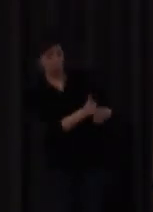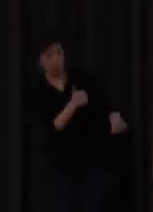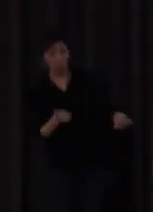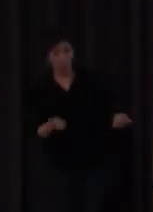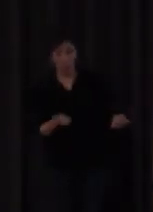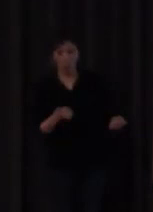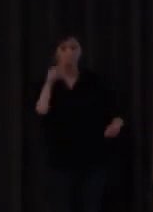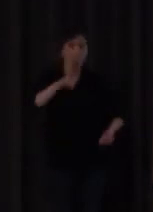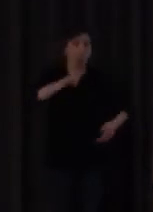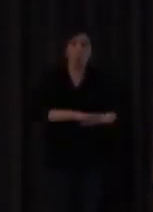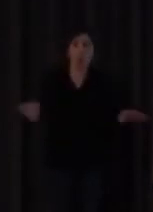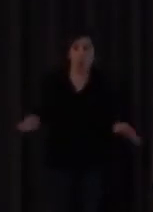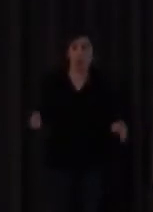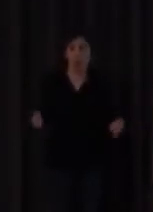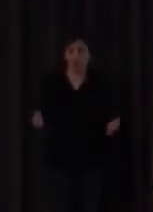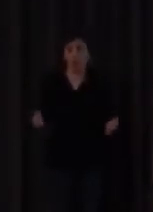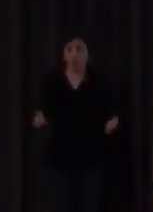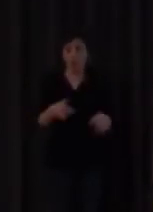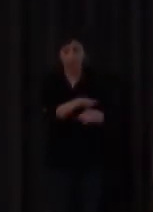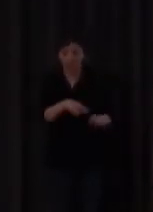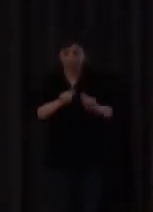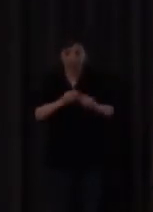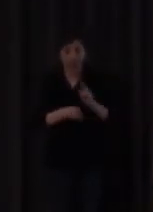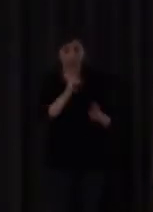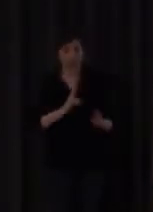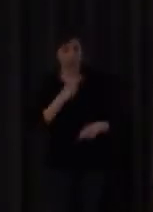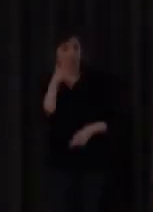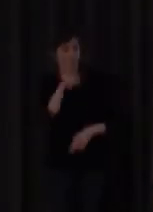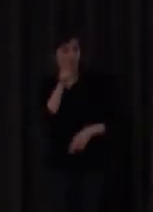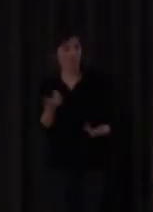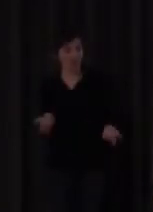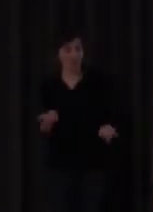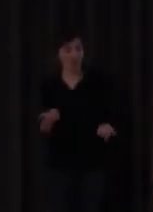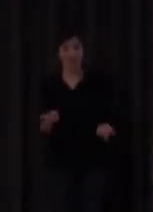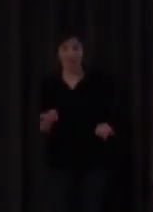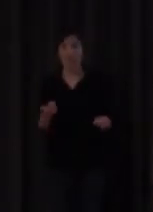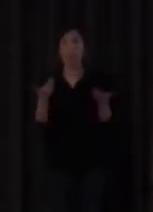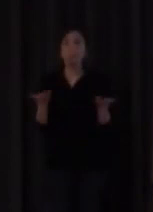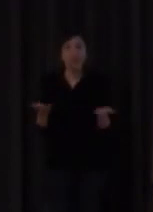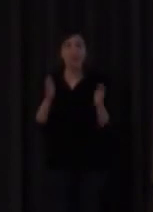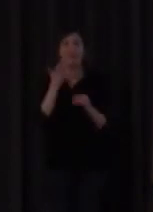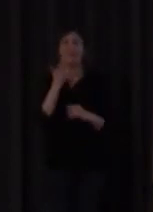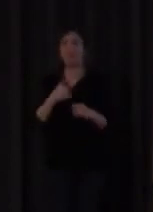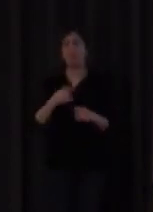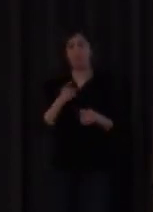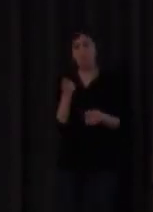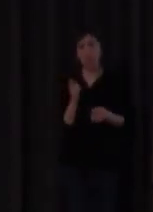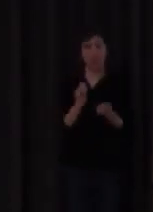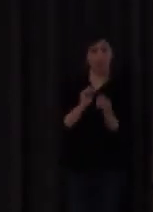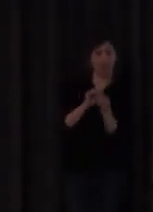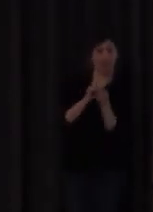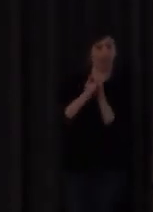obviamente el 90 y muchos por ciento van a escribir rubia. Ahora bien, cuando yo cambio de tercio